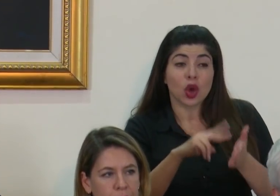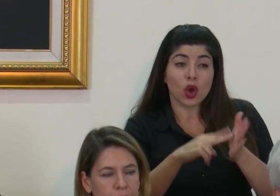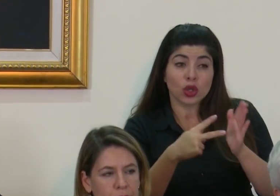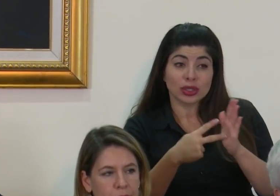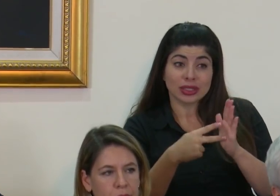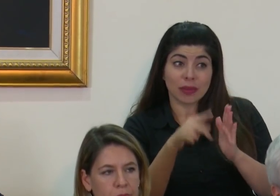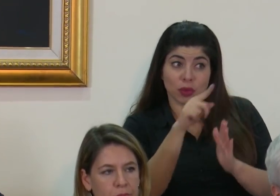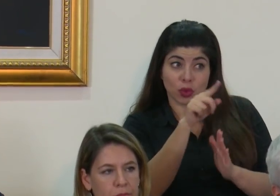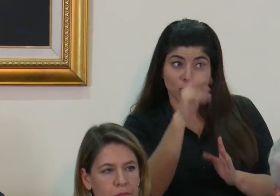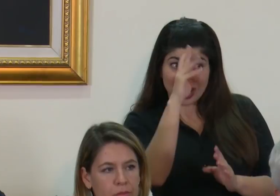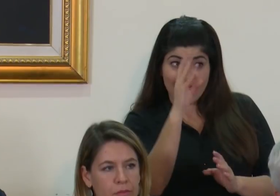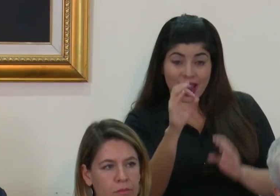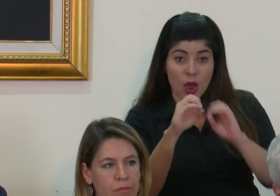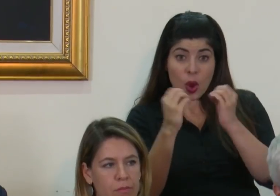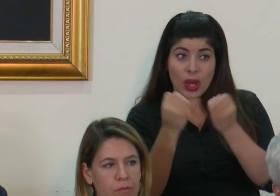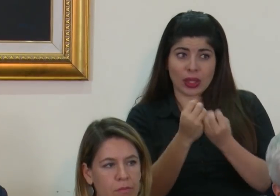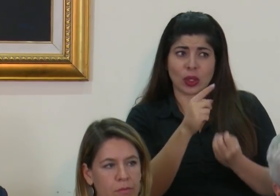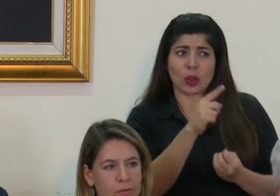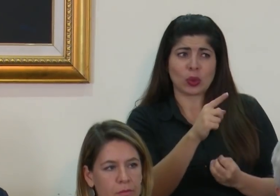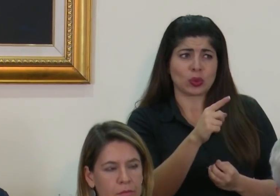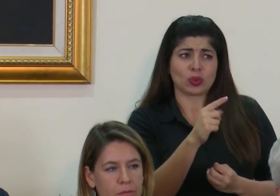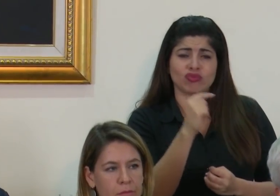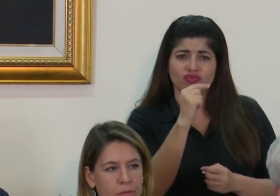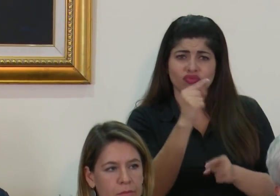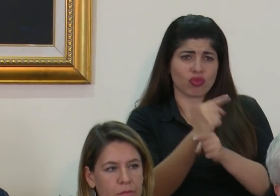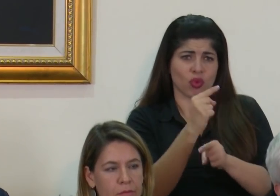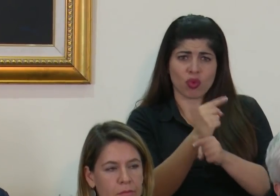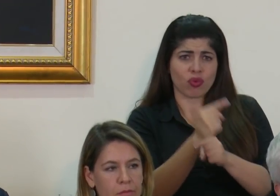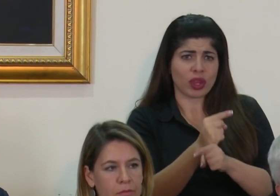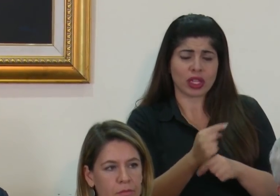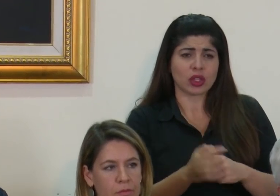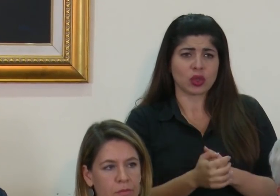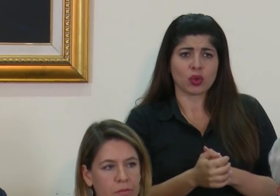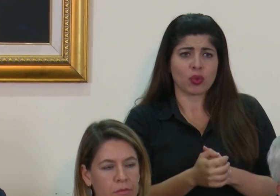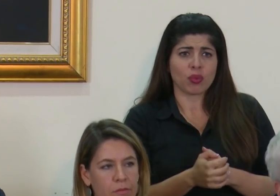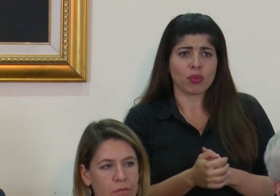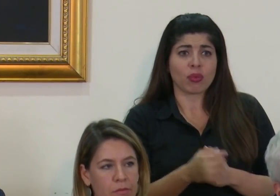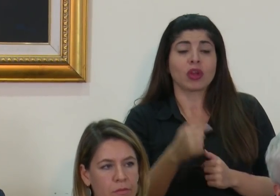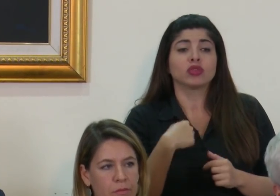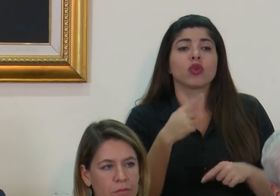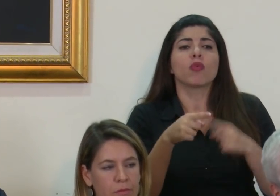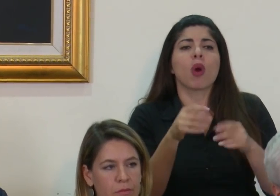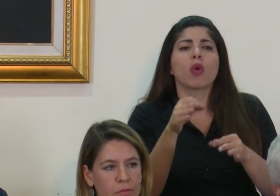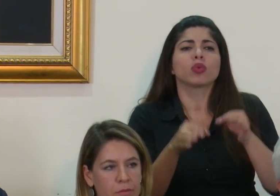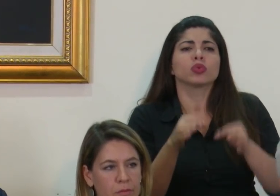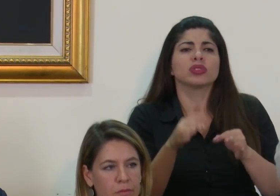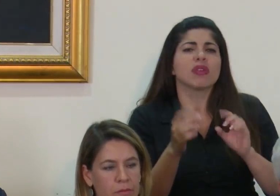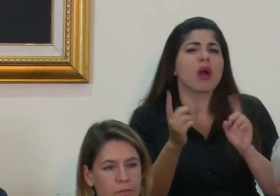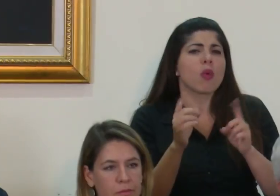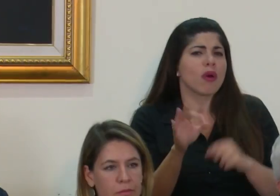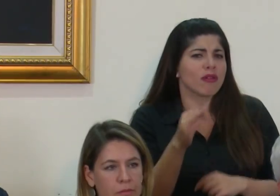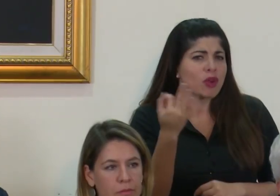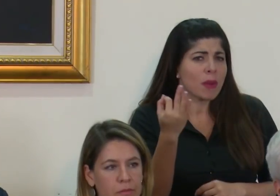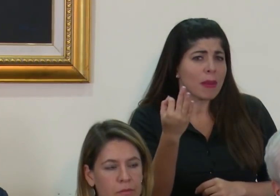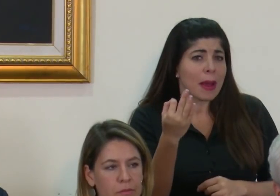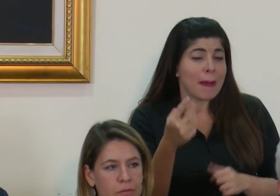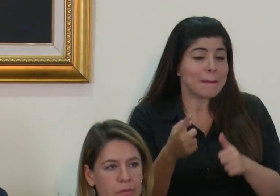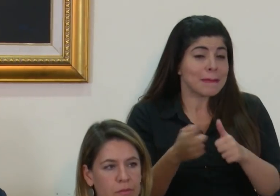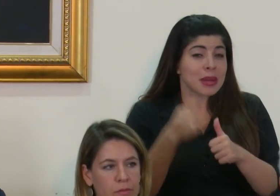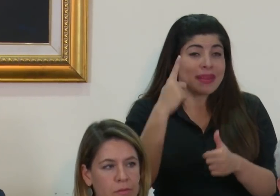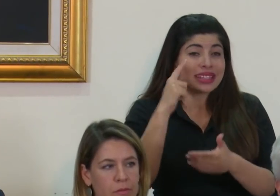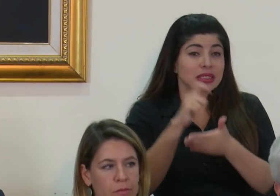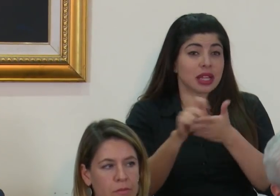organización está totalmente fuera de lugar. Y se lo voy a justificar de esta manera. El primer